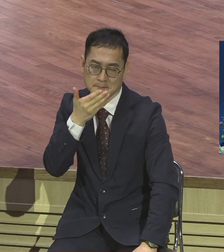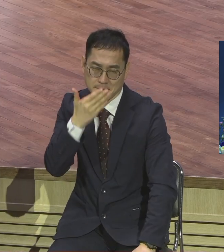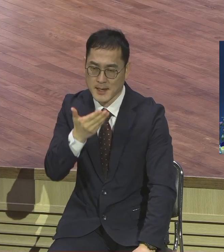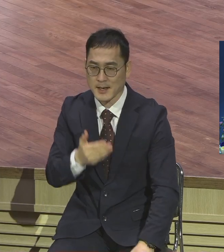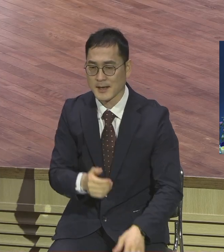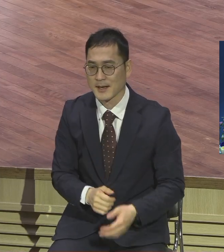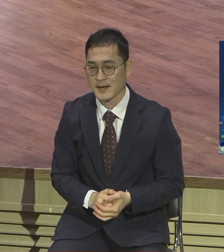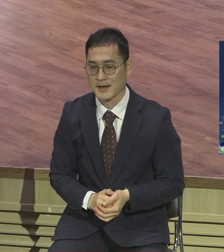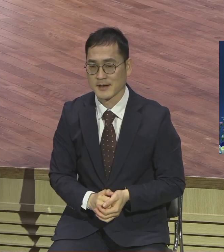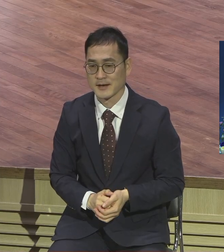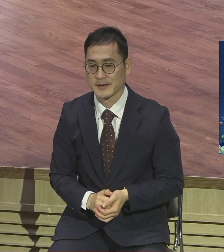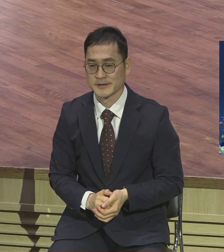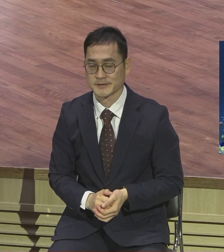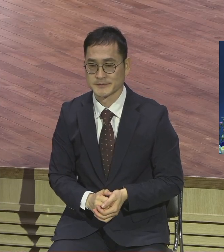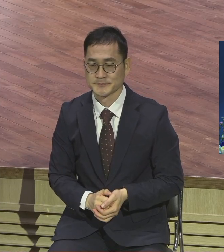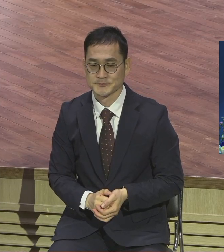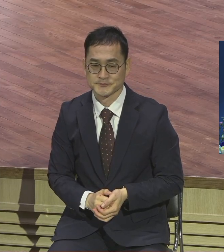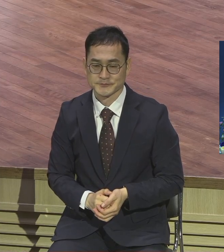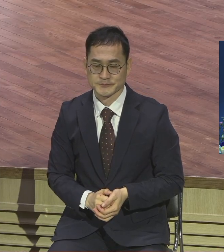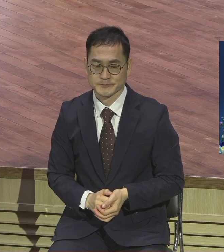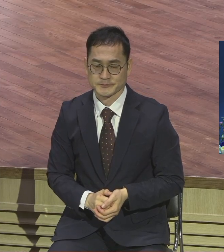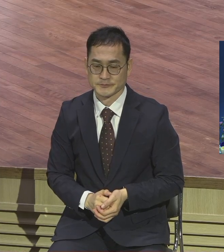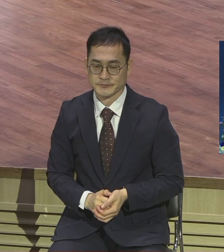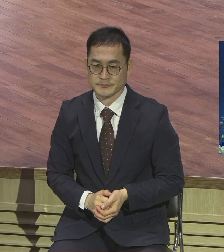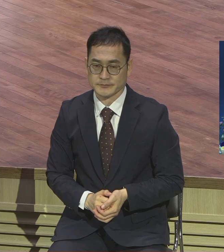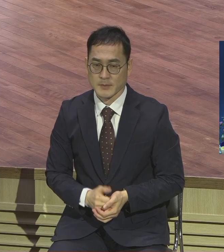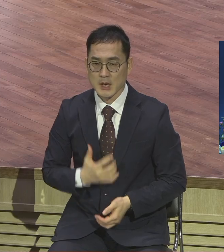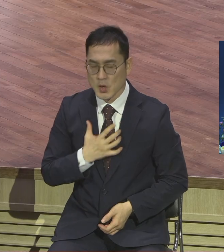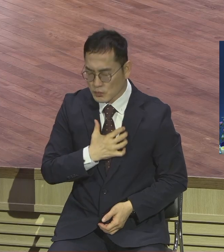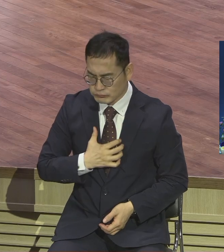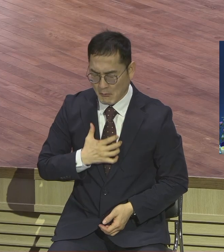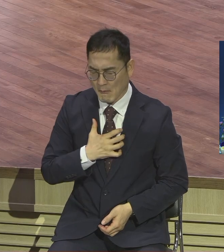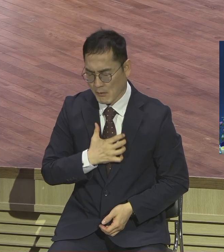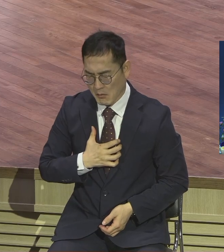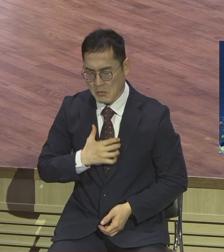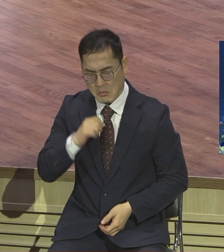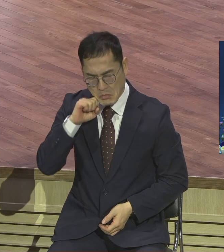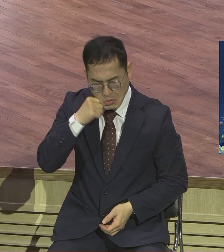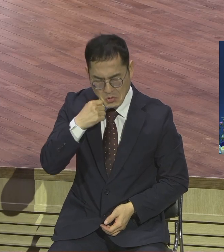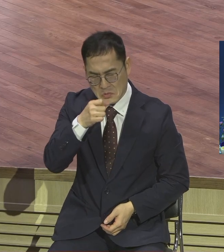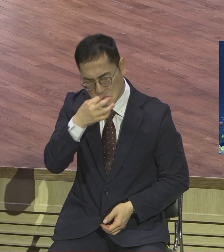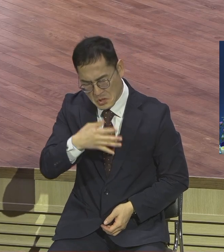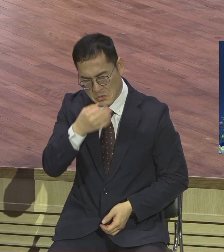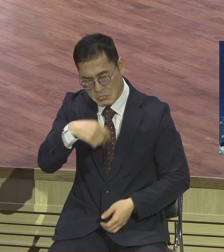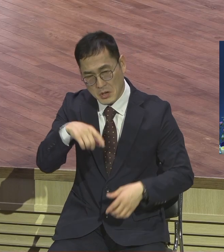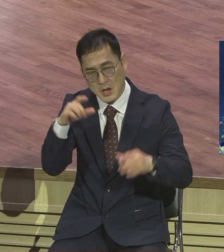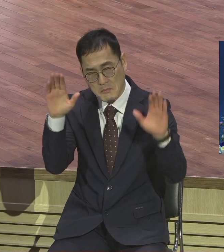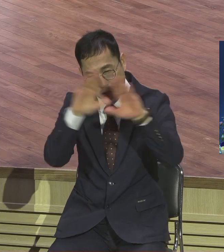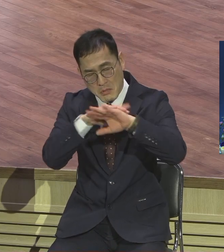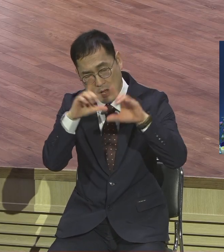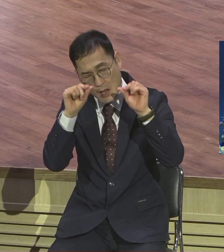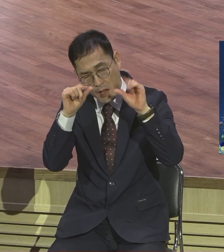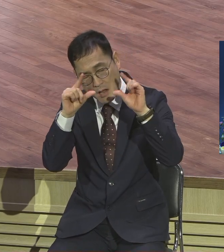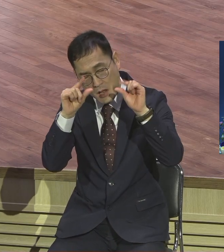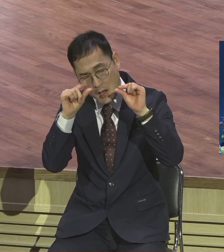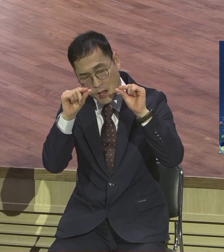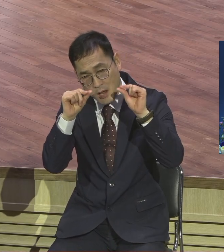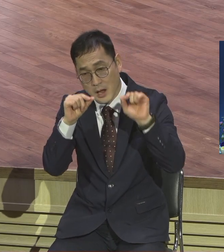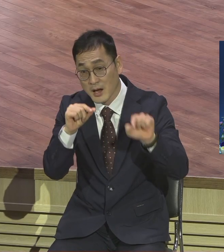누리는 삶을 살아요. 걱정하고 염려하고 밤잠 못자고 몸부림치고 약을 먹어야 잠을 자고 다 불신자들이 하는